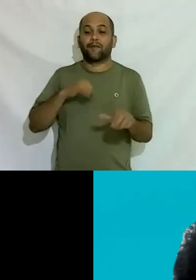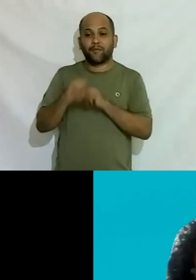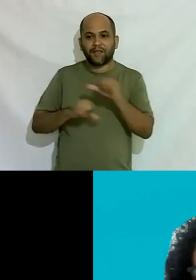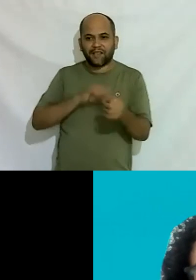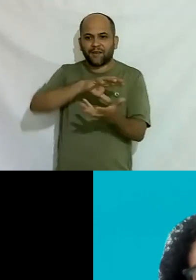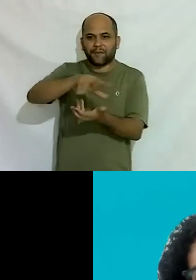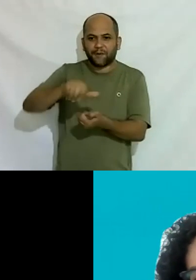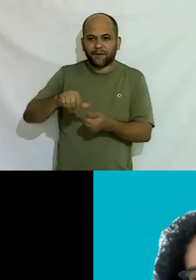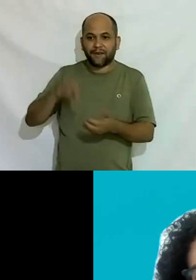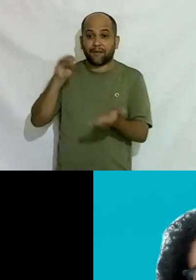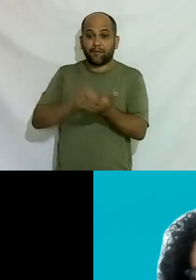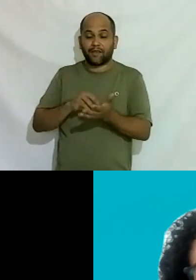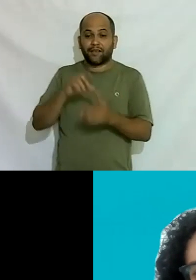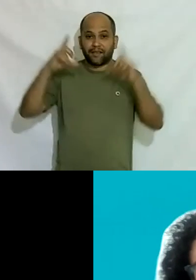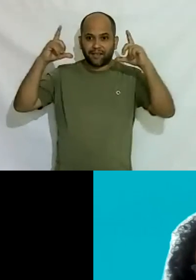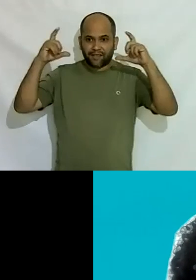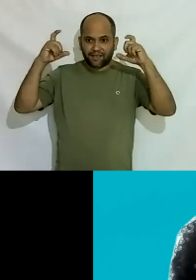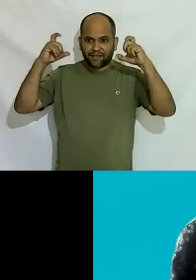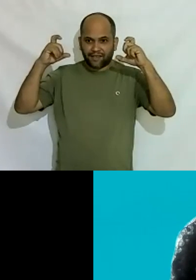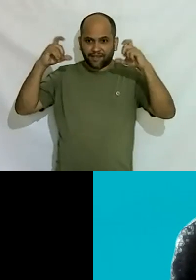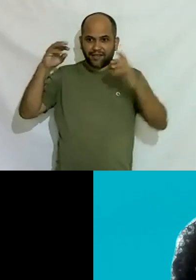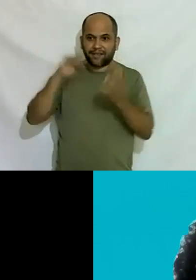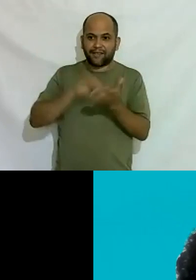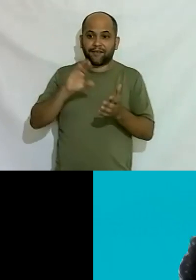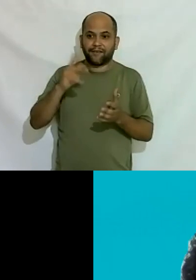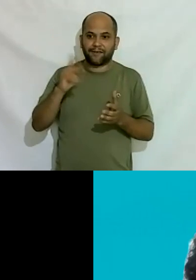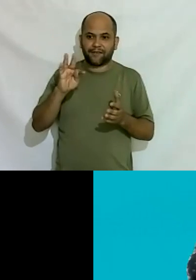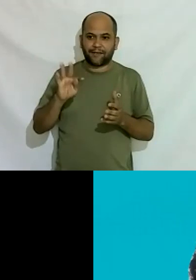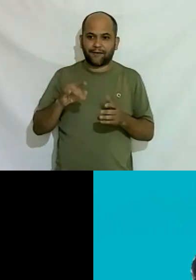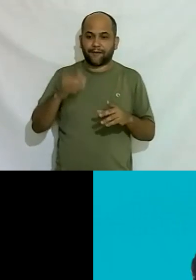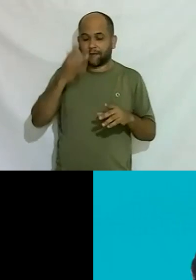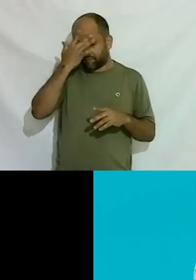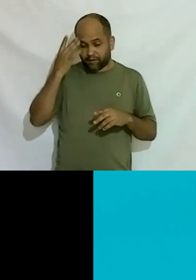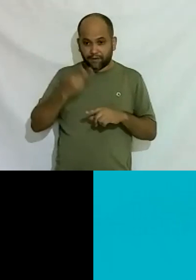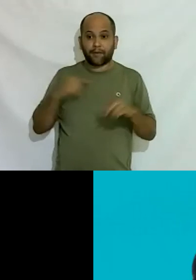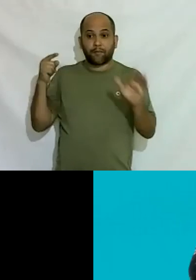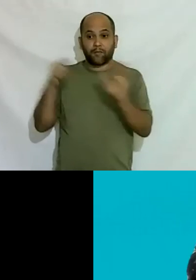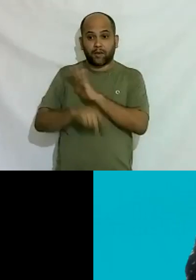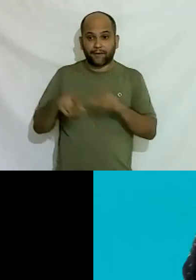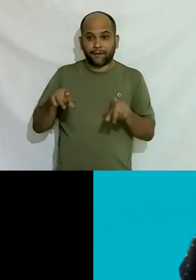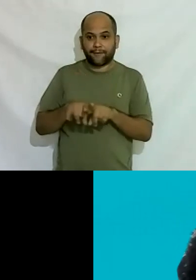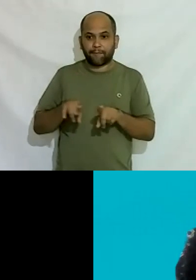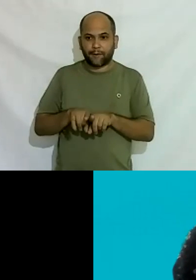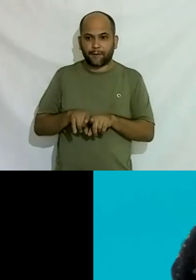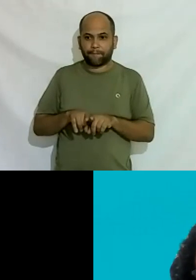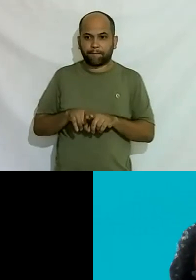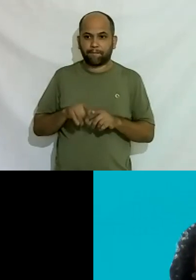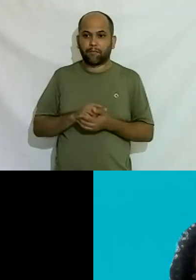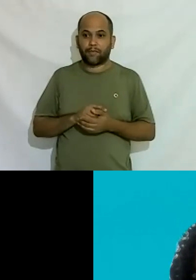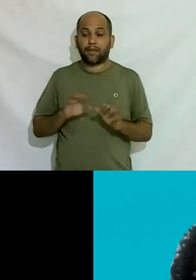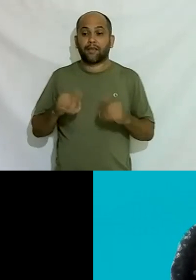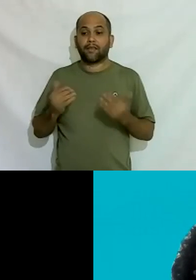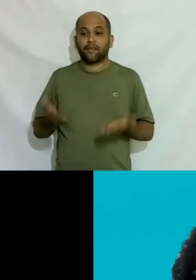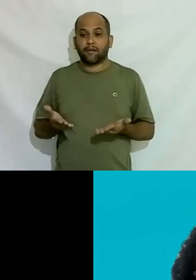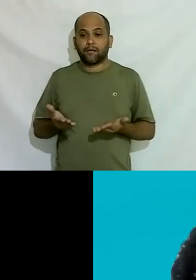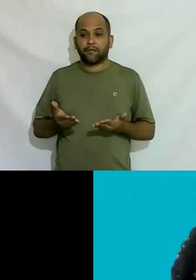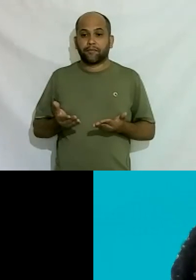coloca o seu instagram aqui no chat que o pessoal estão perguntando o eles querem buscar enquanto isso gente